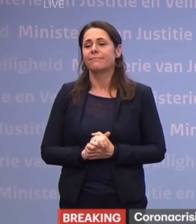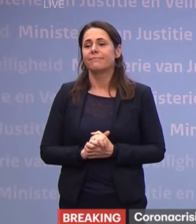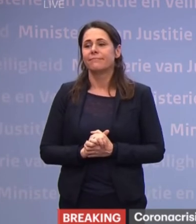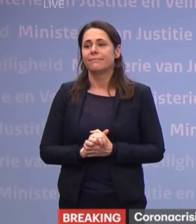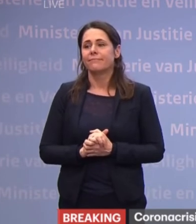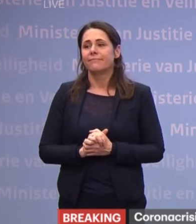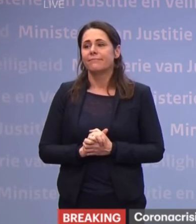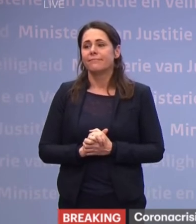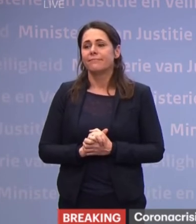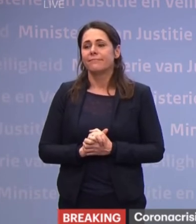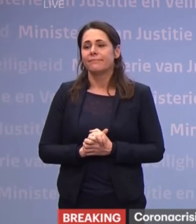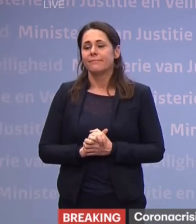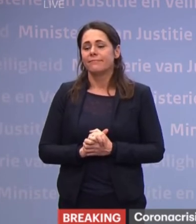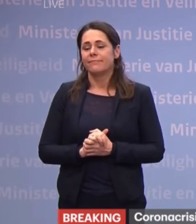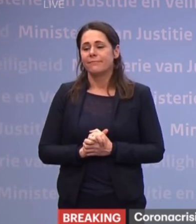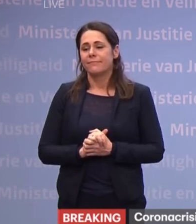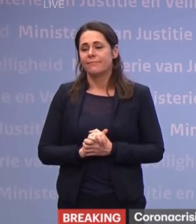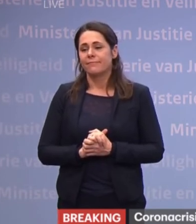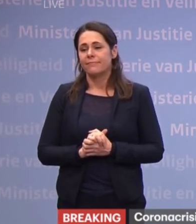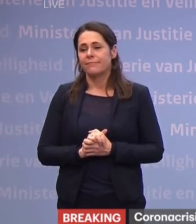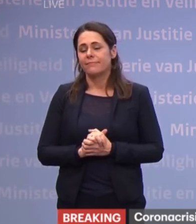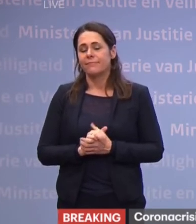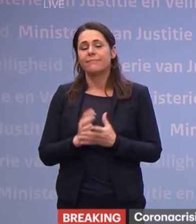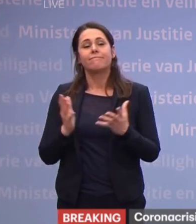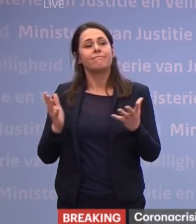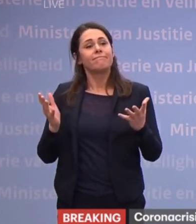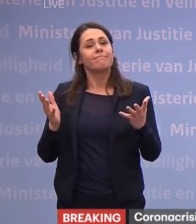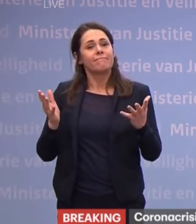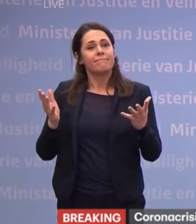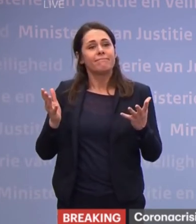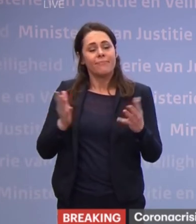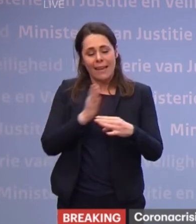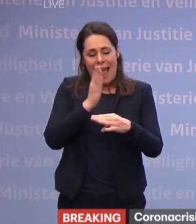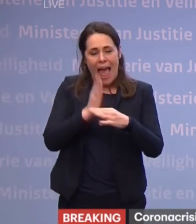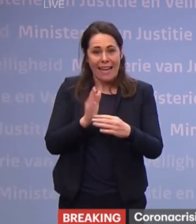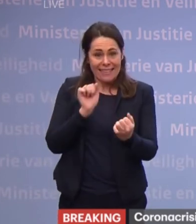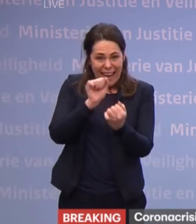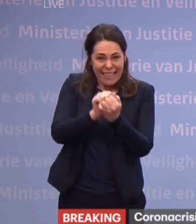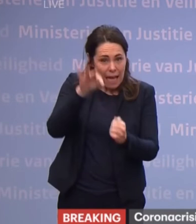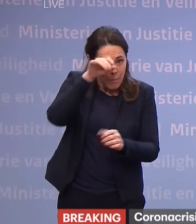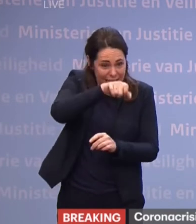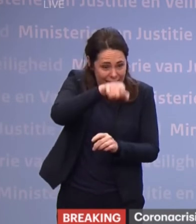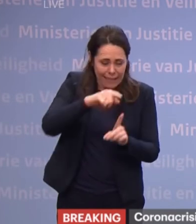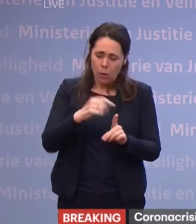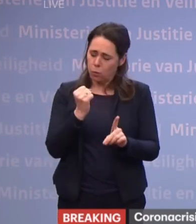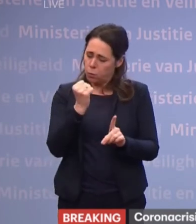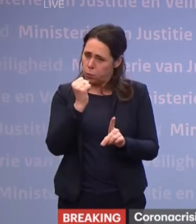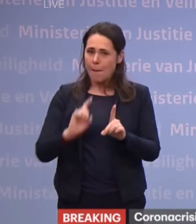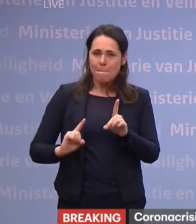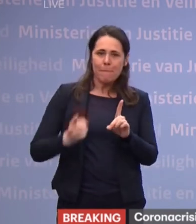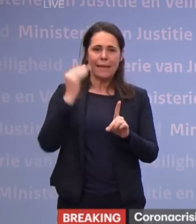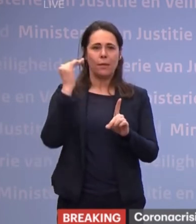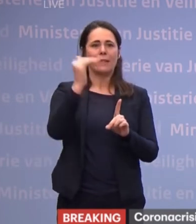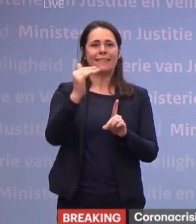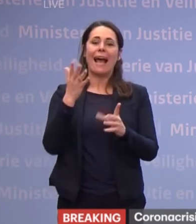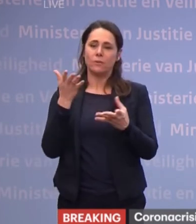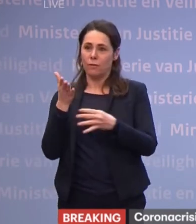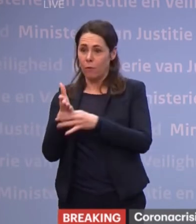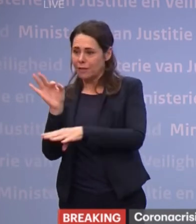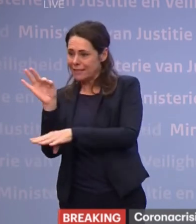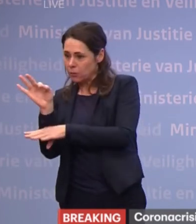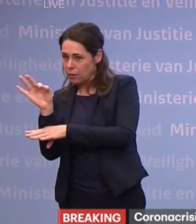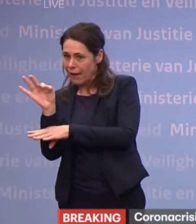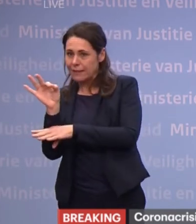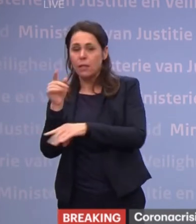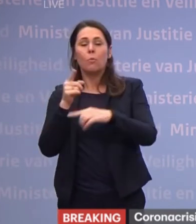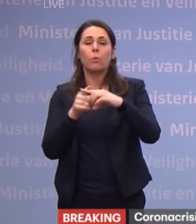We gaan hoge prioriteit geven aan de eindexamen leerlingen in het voortgezet onderwijs en in het